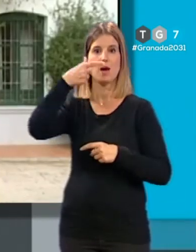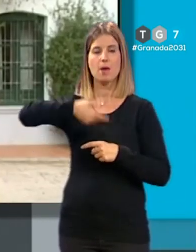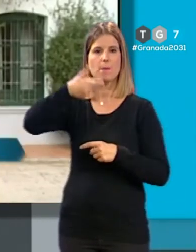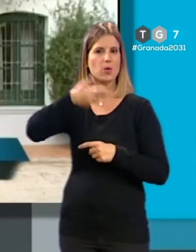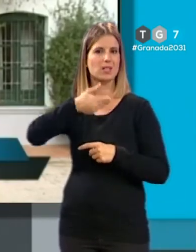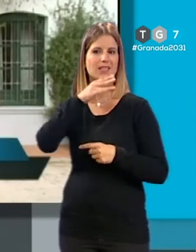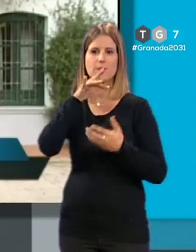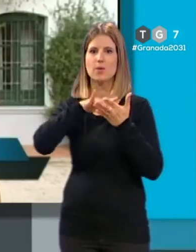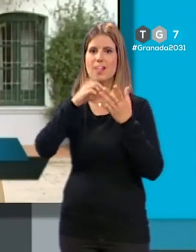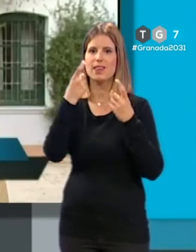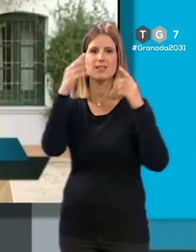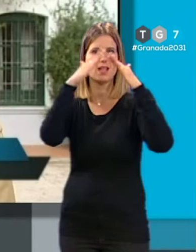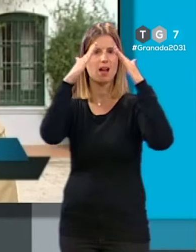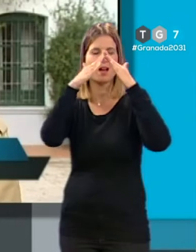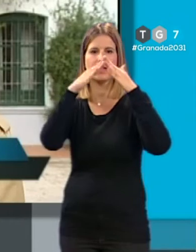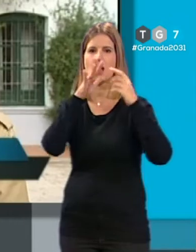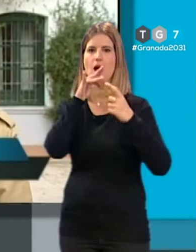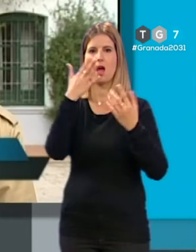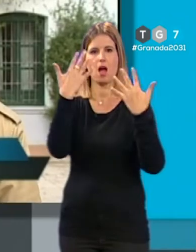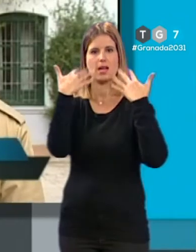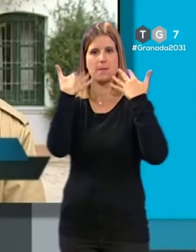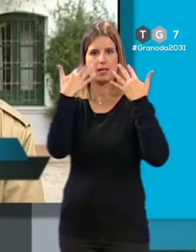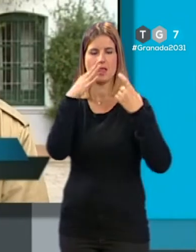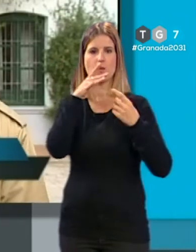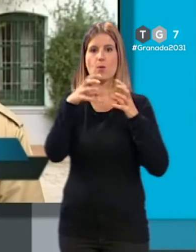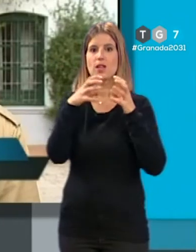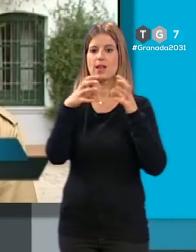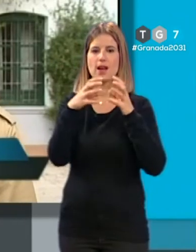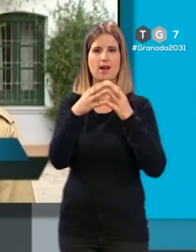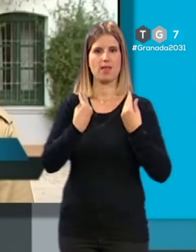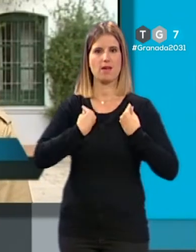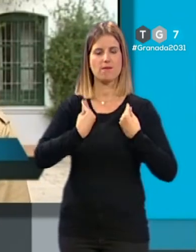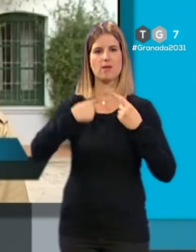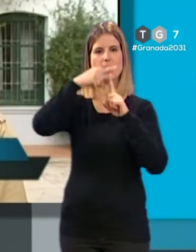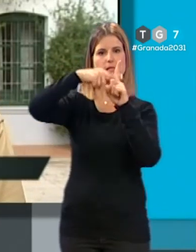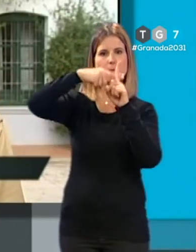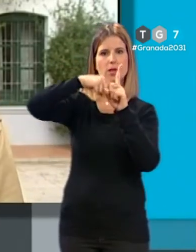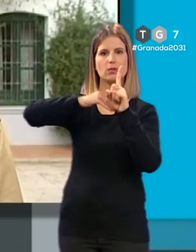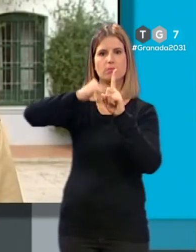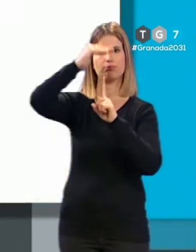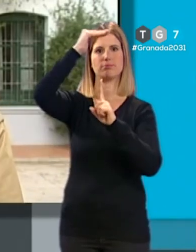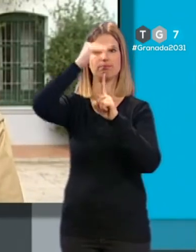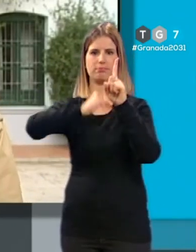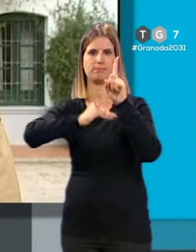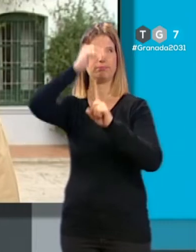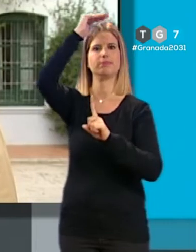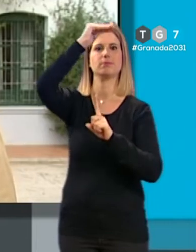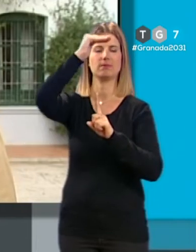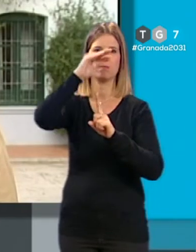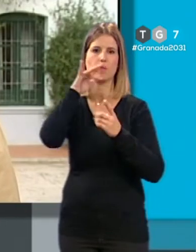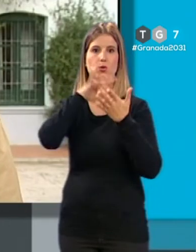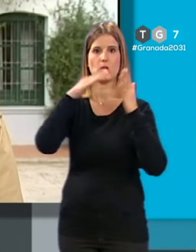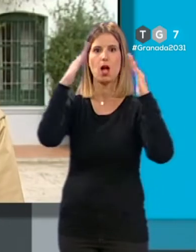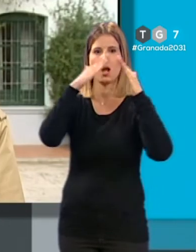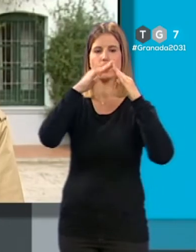necesita la casa ahora mismo es climatización porque Granada vive temperaturas, oscilaciones de temperaturas extremas y aquí en esta casa